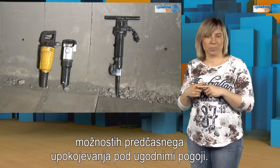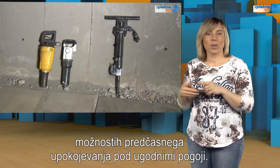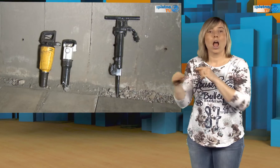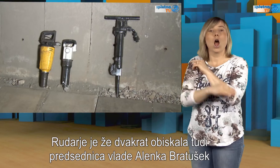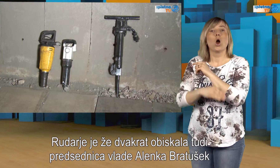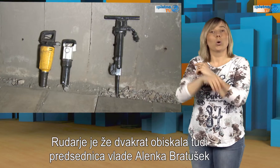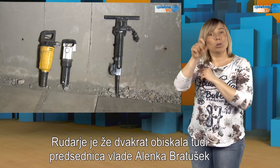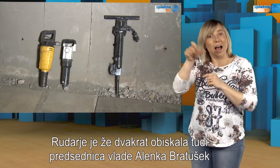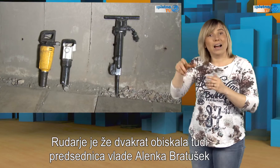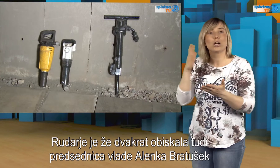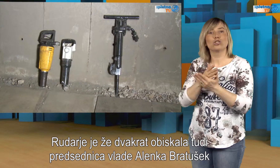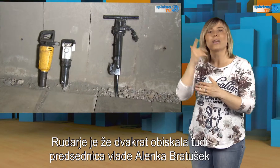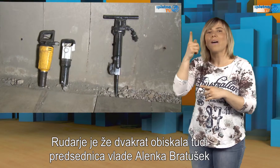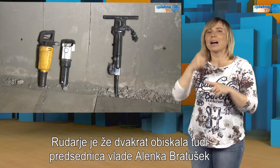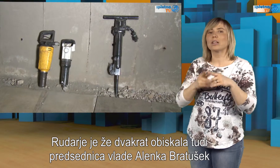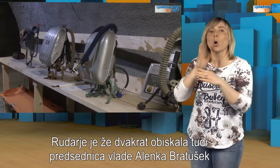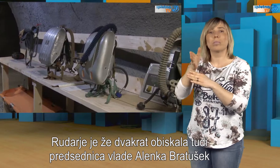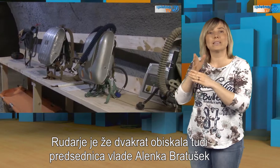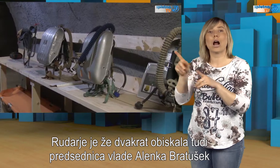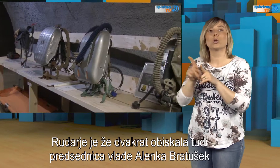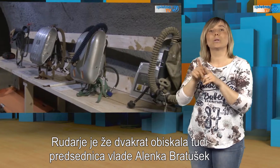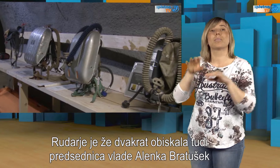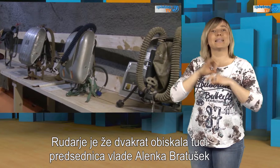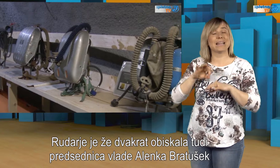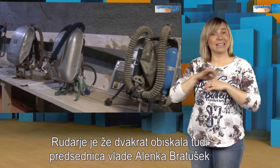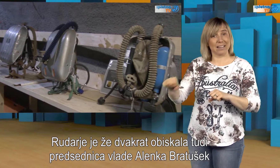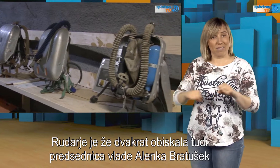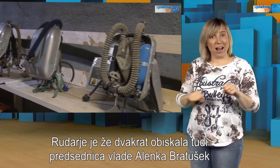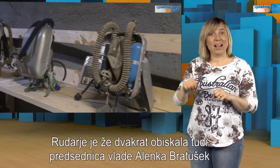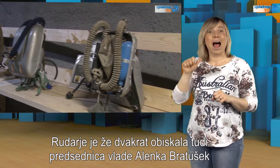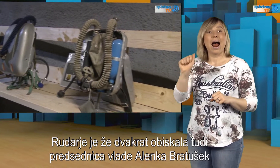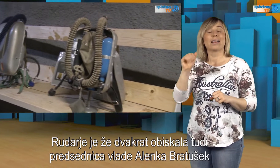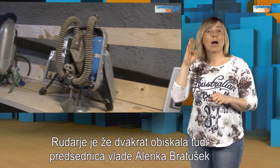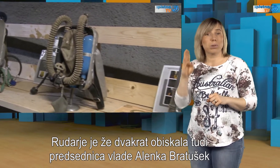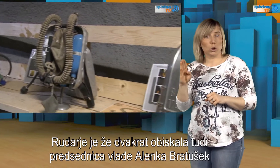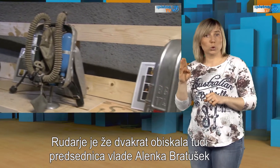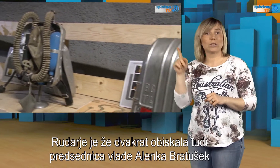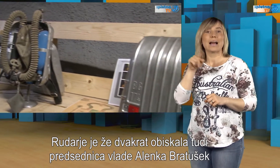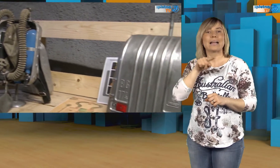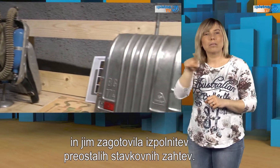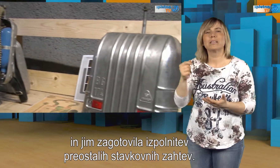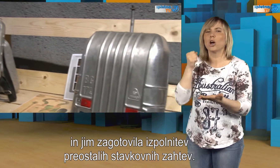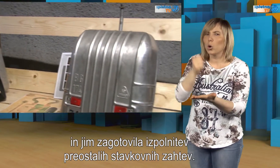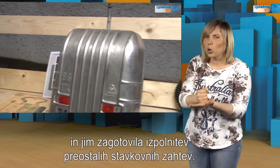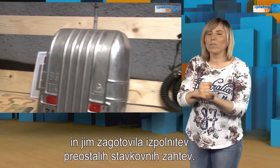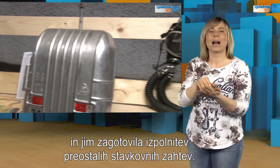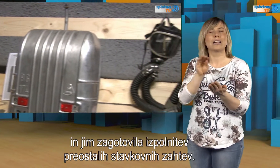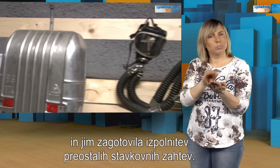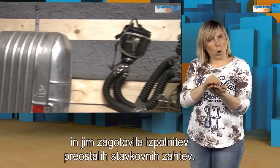Rudari je že dvakrat obiskala tudi predsednica vlade Alenka Bratušek in mi zagotovila izpolnitev preostalih